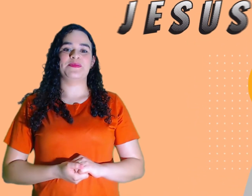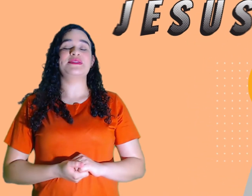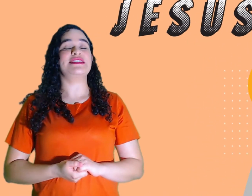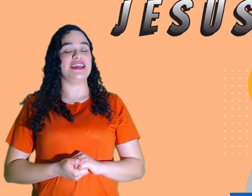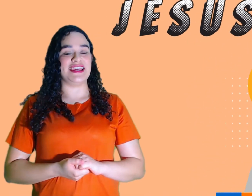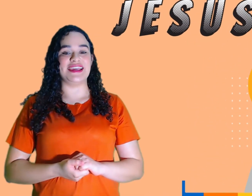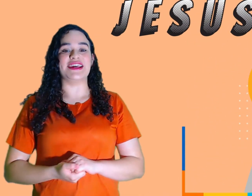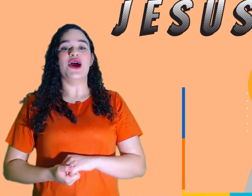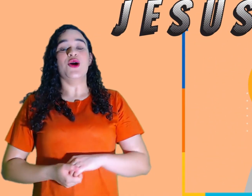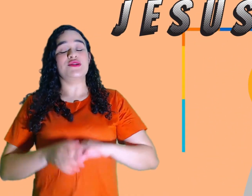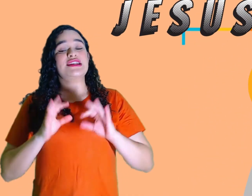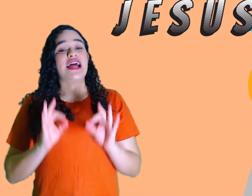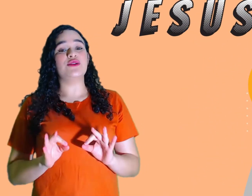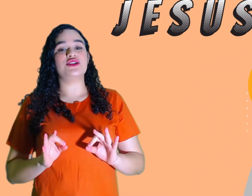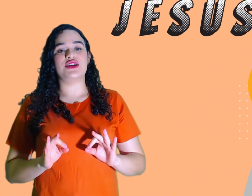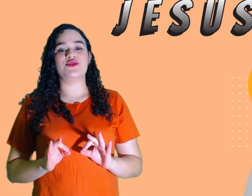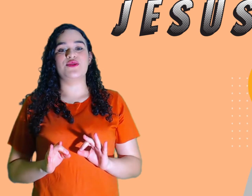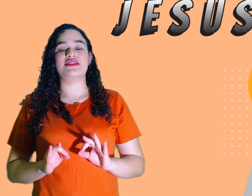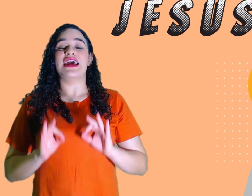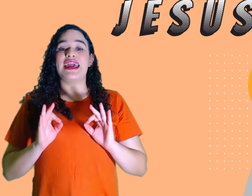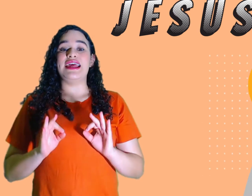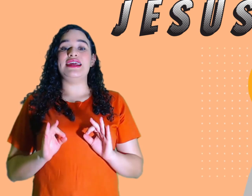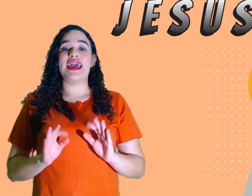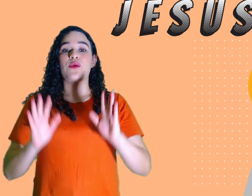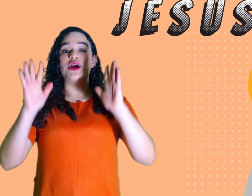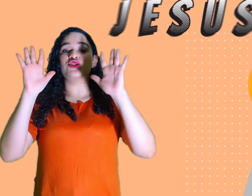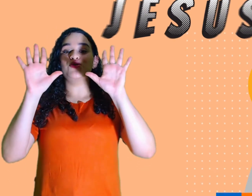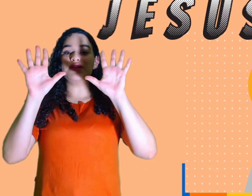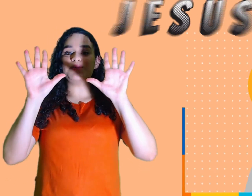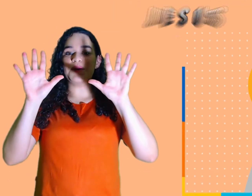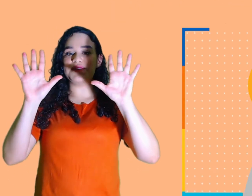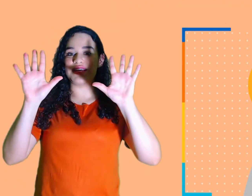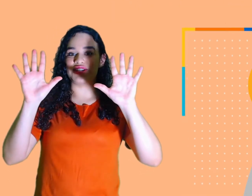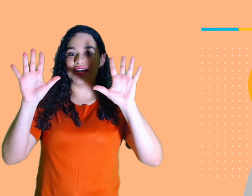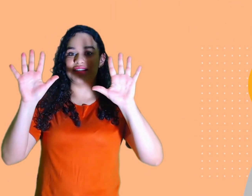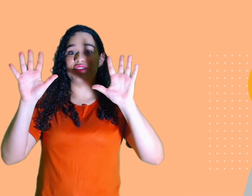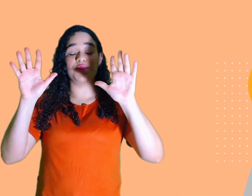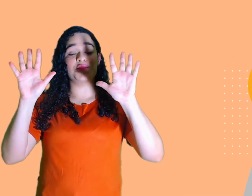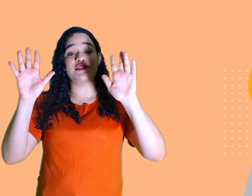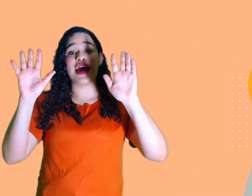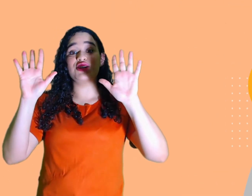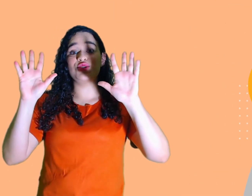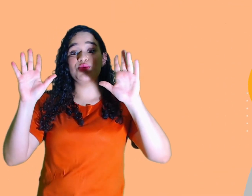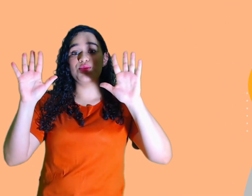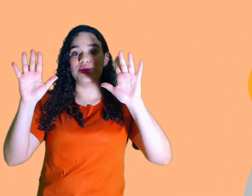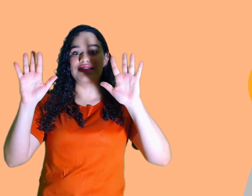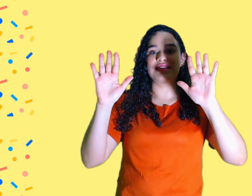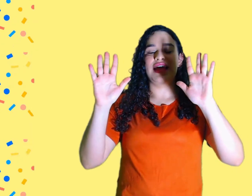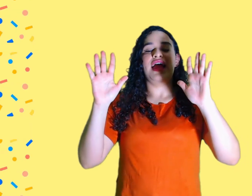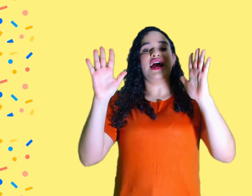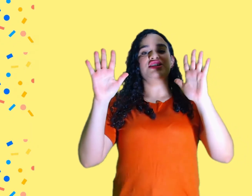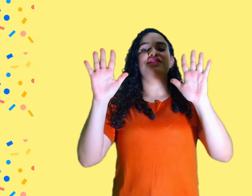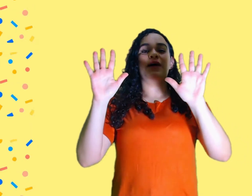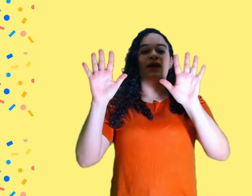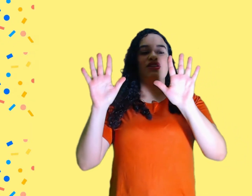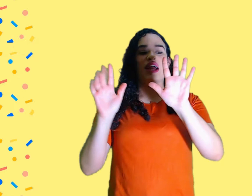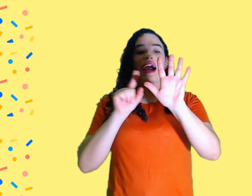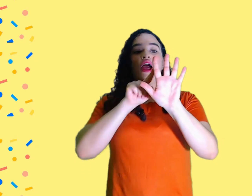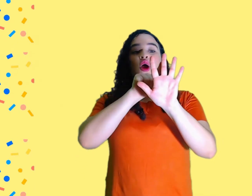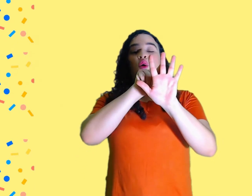Sim! O sinal de Jesus, ele é com as duas mãozinhas, tá certo? Vamos usar as duas. A gente vai baixar o